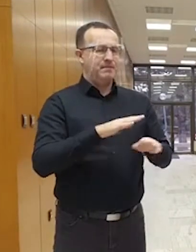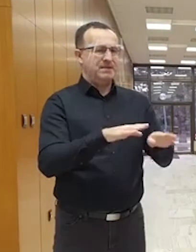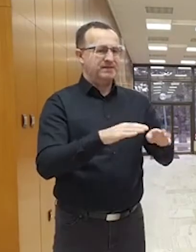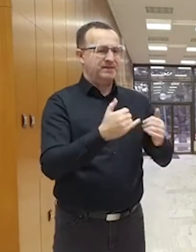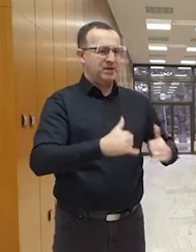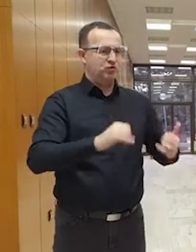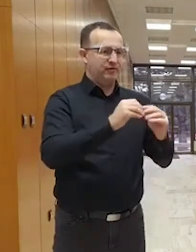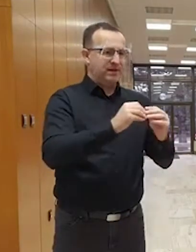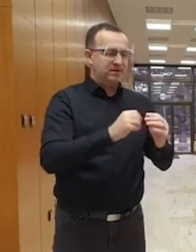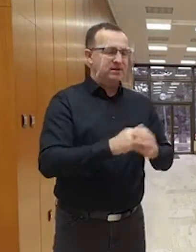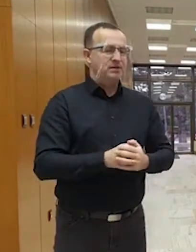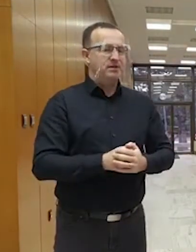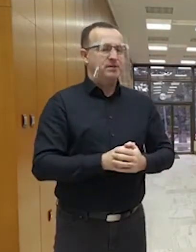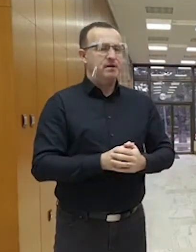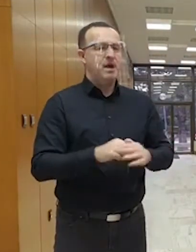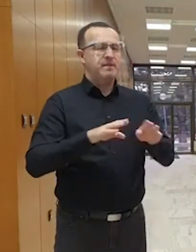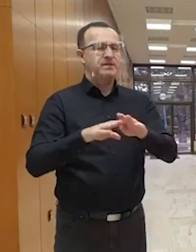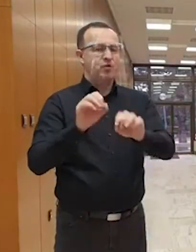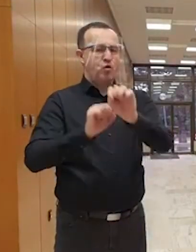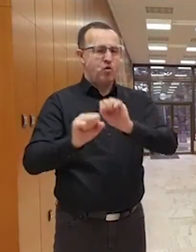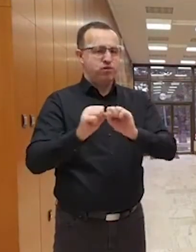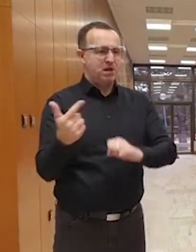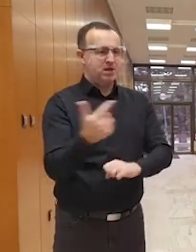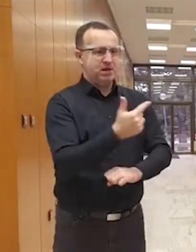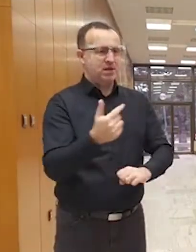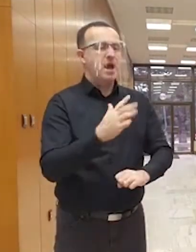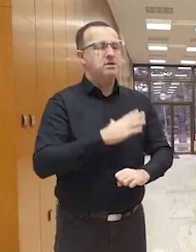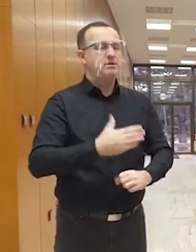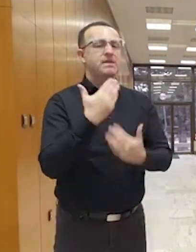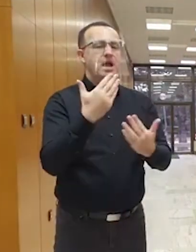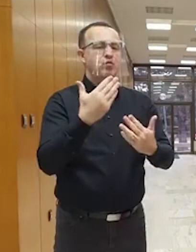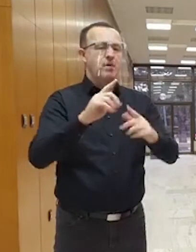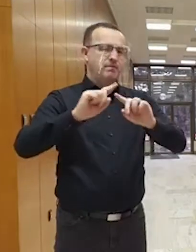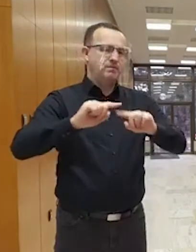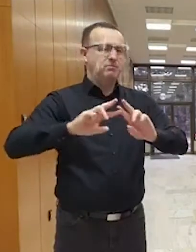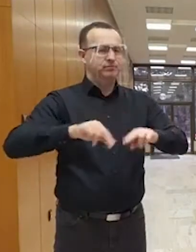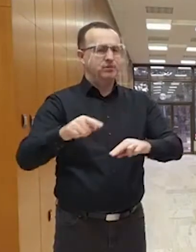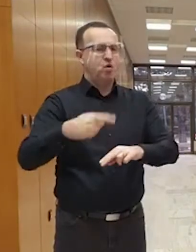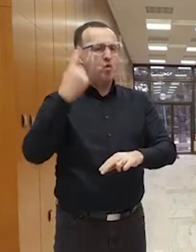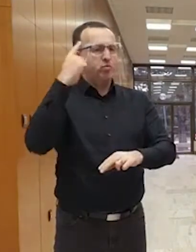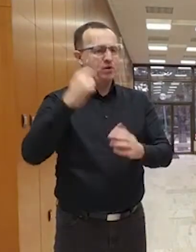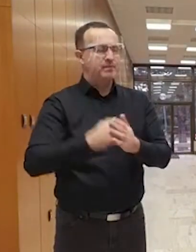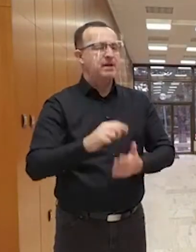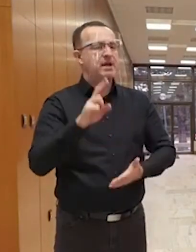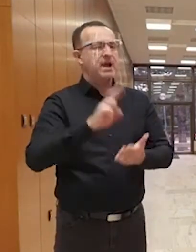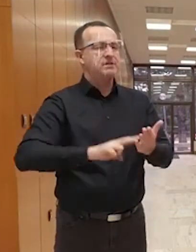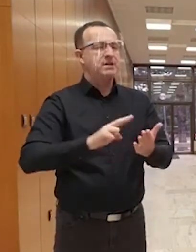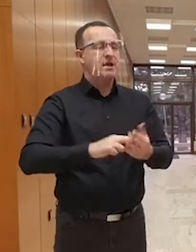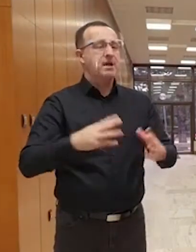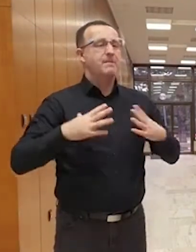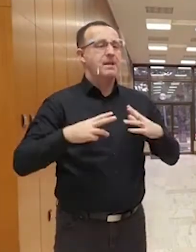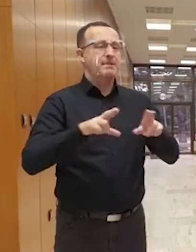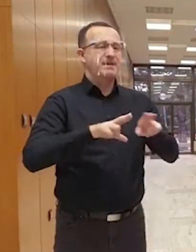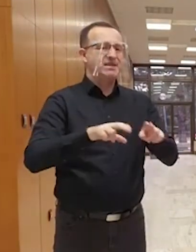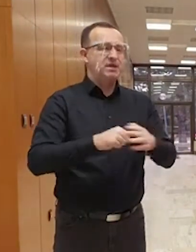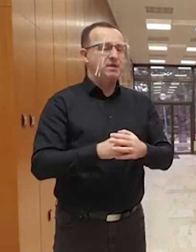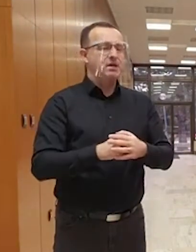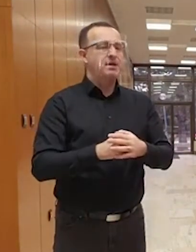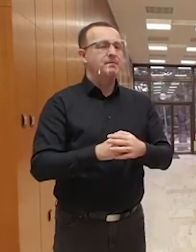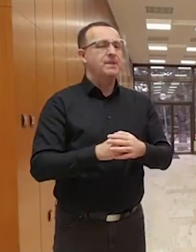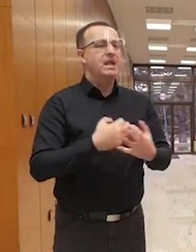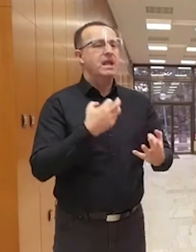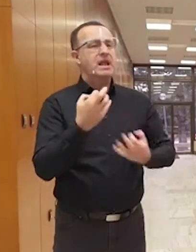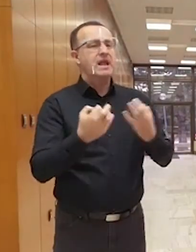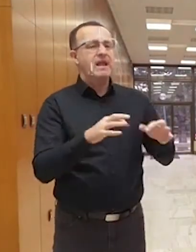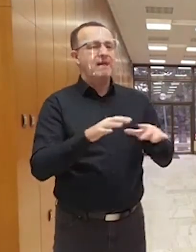diplomáciou a ministerstvom obrany. Ale chcem poďakovať aj ďalším expertom, či už z kancelárie pani prezidentky, informačných